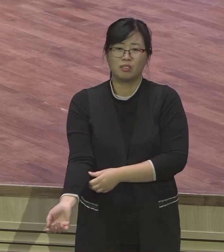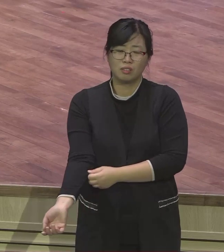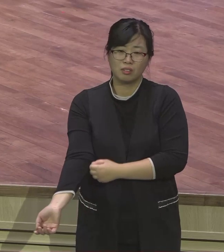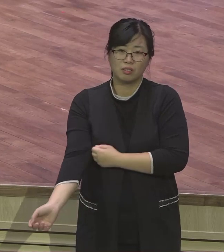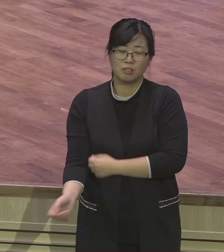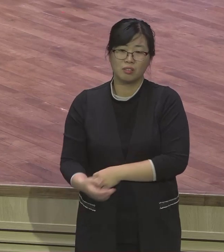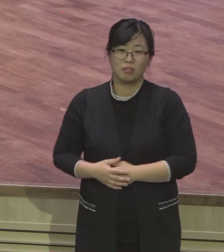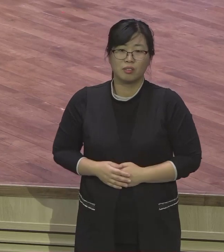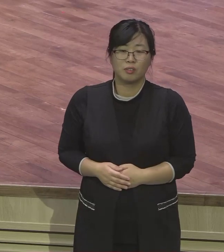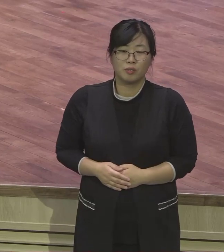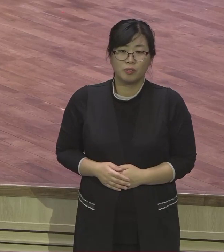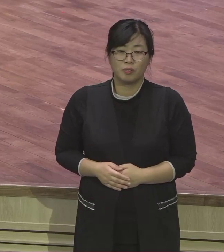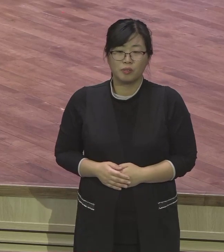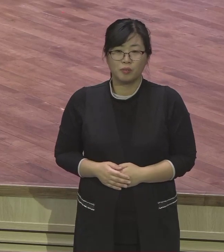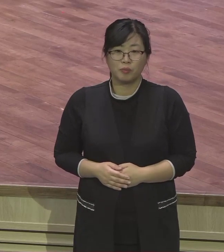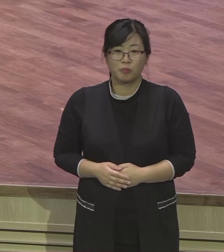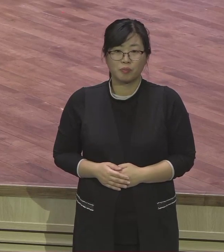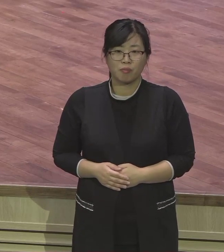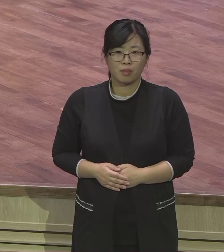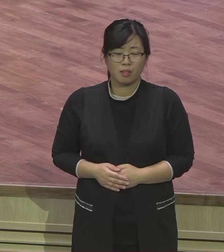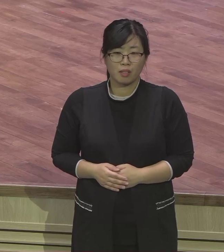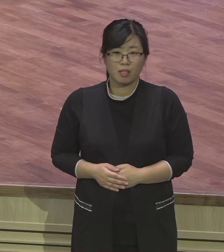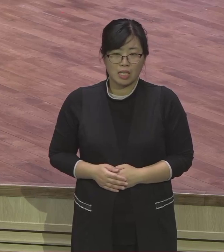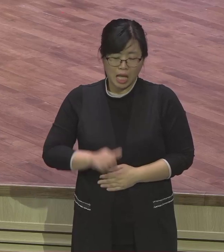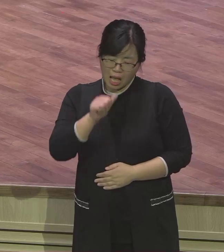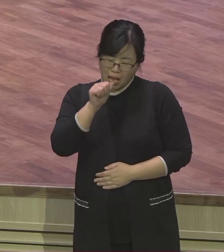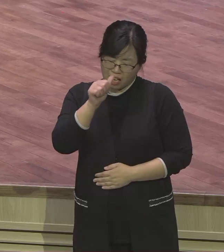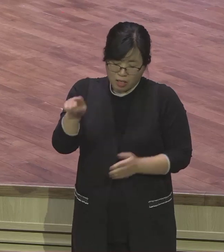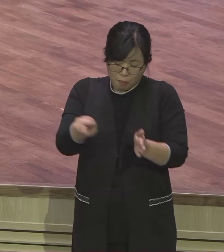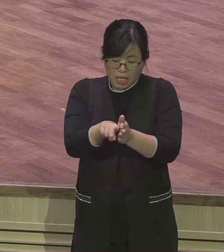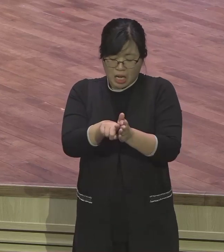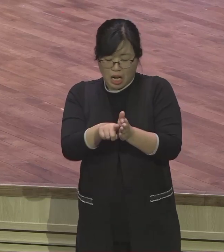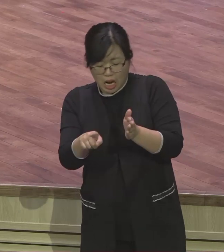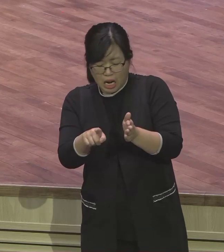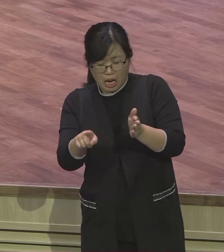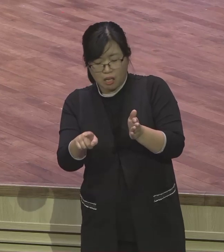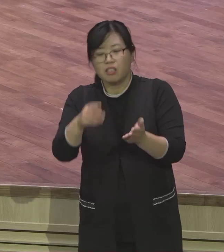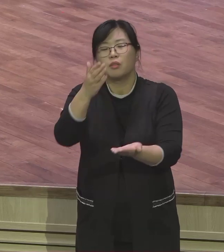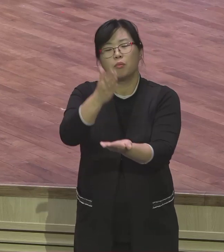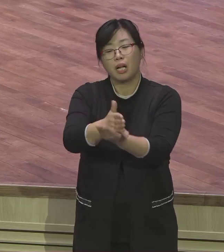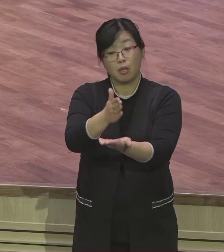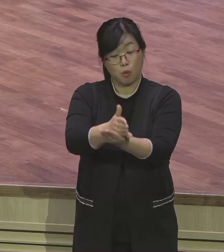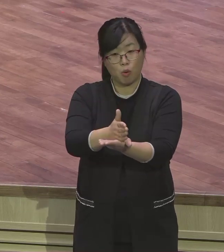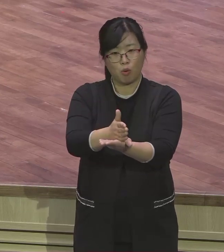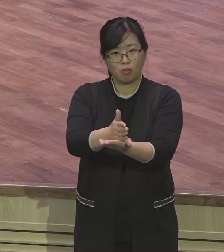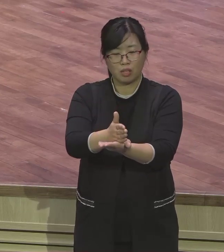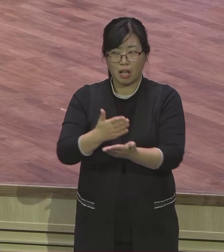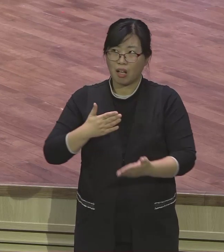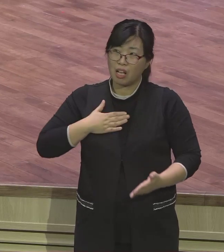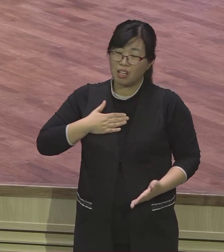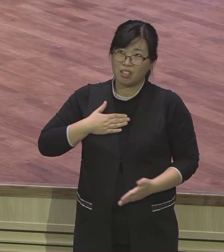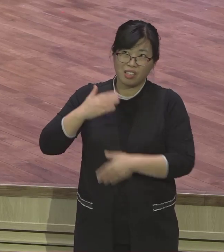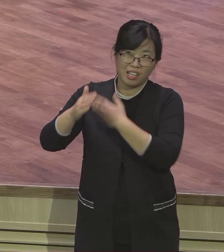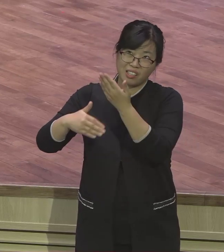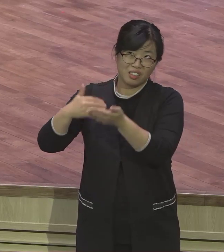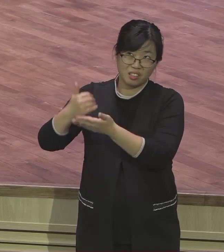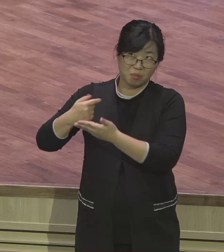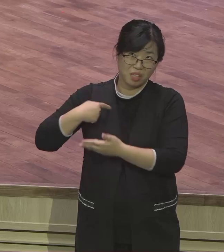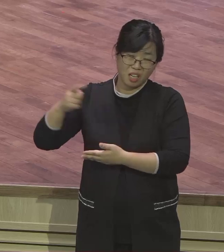분이에요 절대로 흔들리지 마세요 절대로 불신하지 마세요 이 원약 잡고 오늘